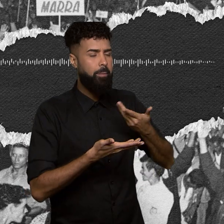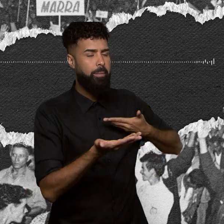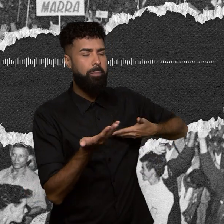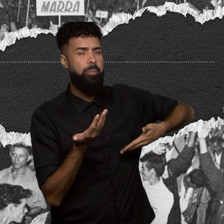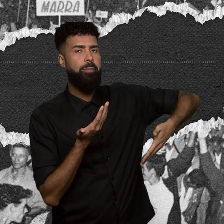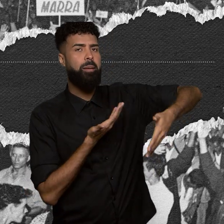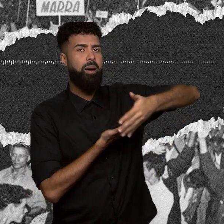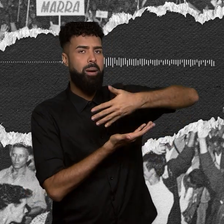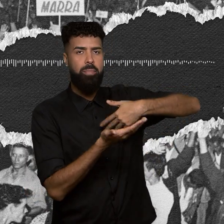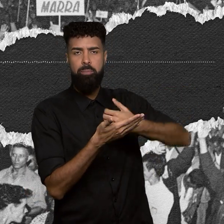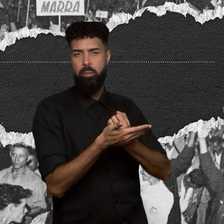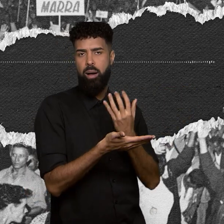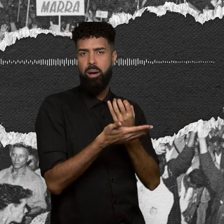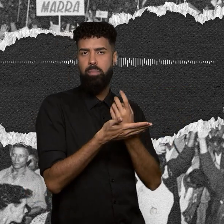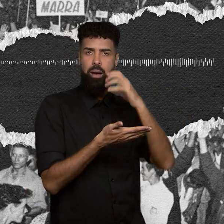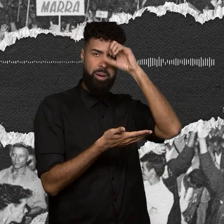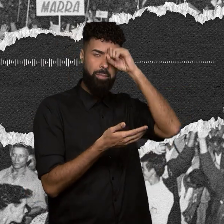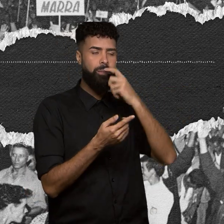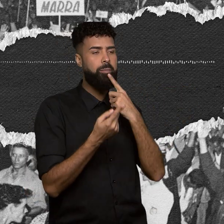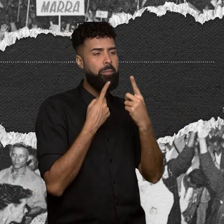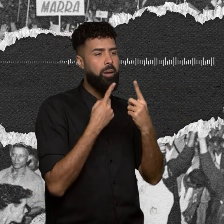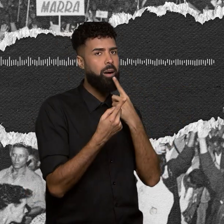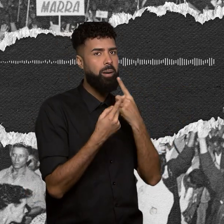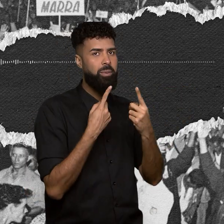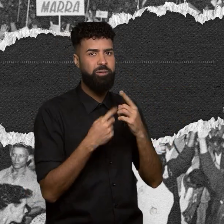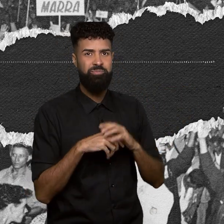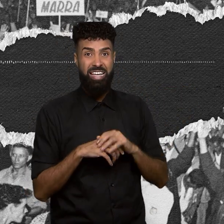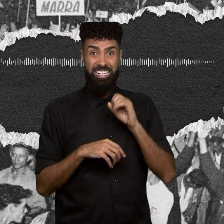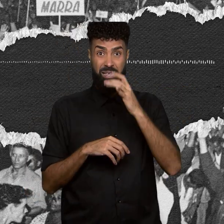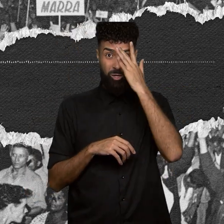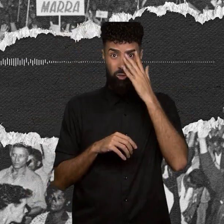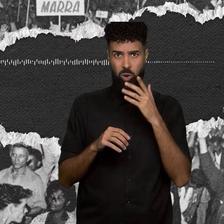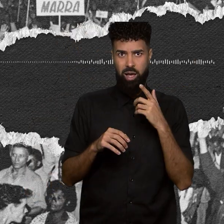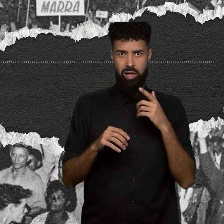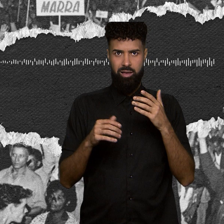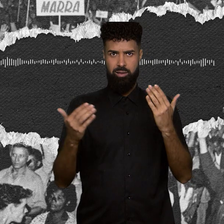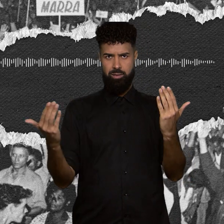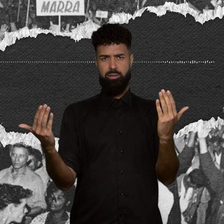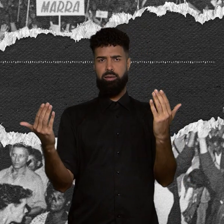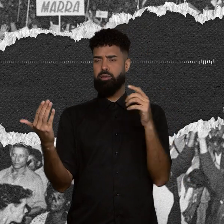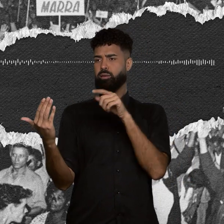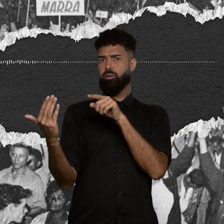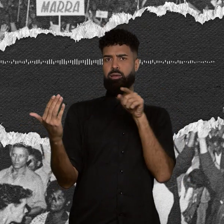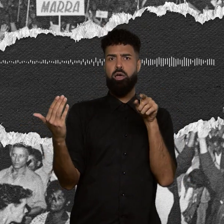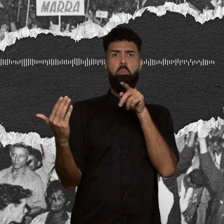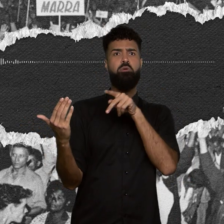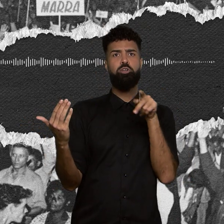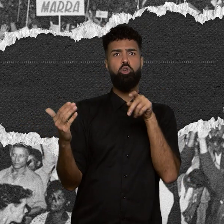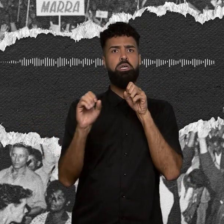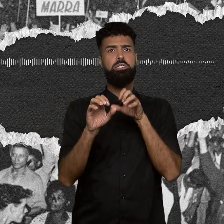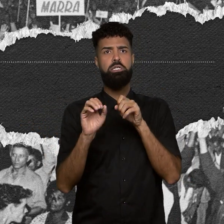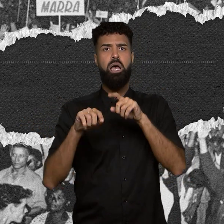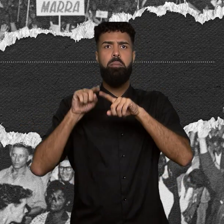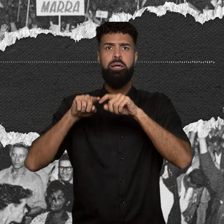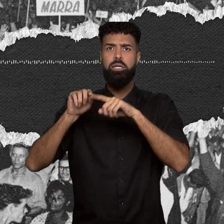de alfabetização. Então, para quem olhasse de fora e só visse o professor lá com o seu material, cartaz,